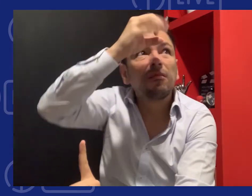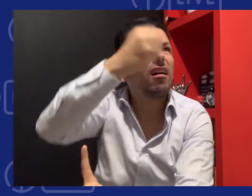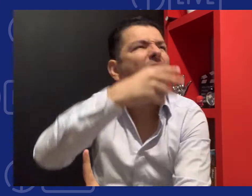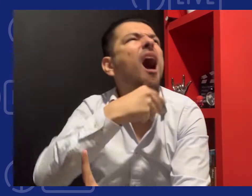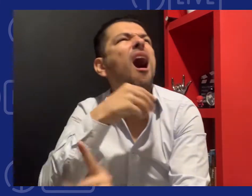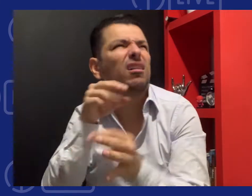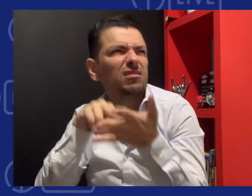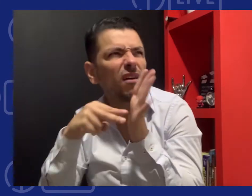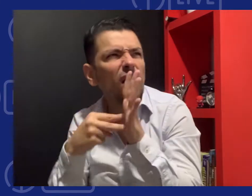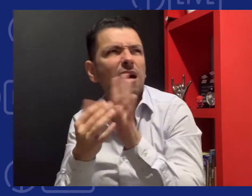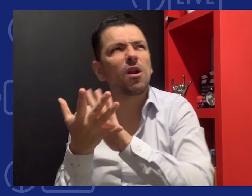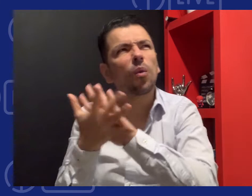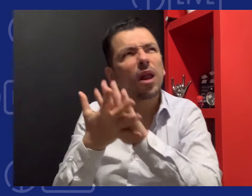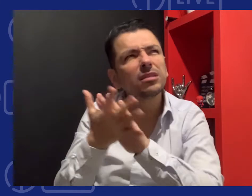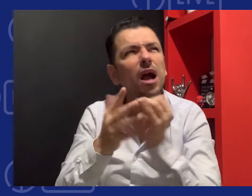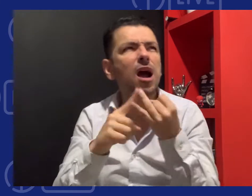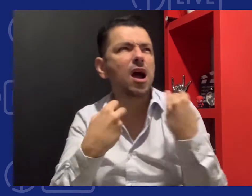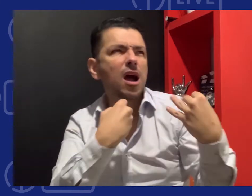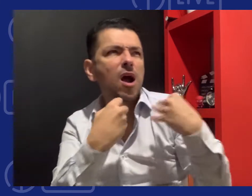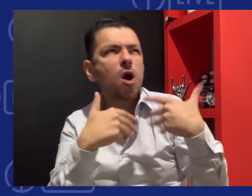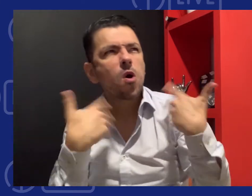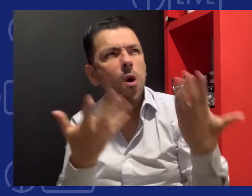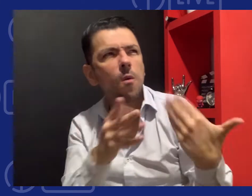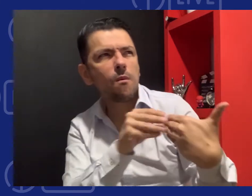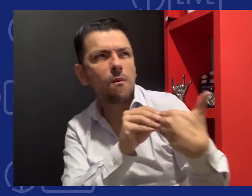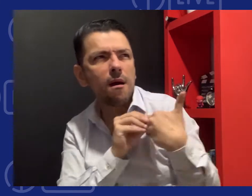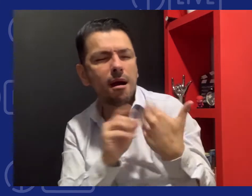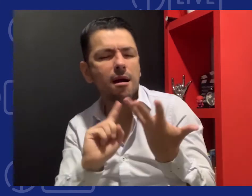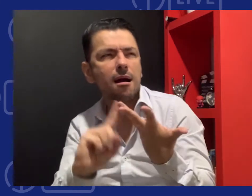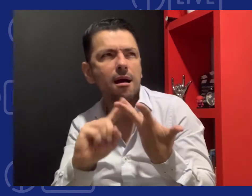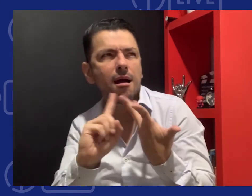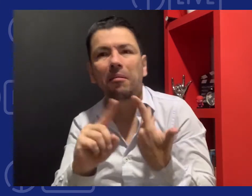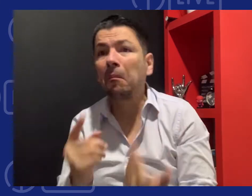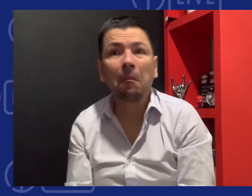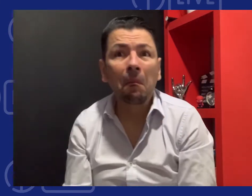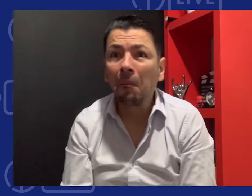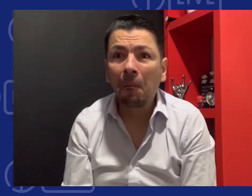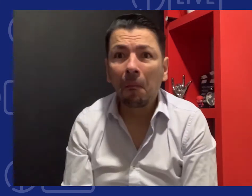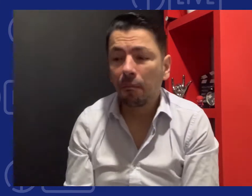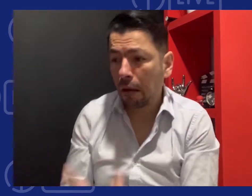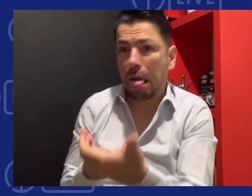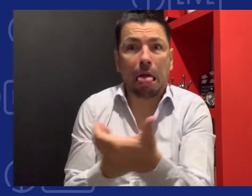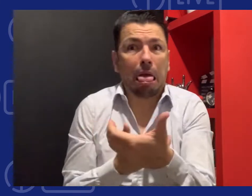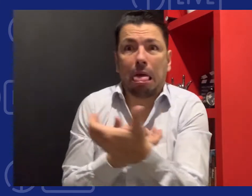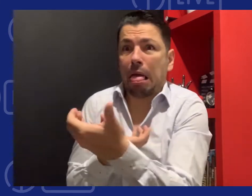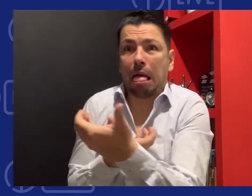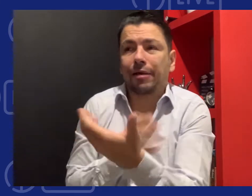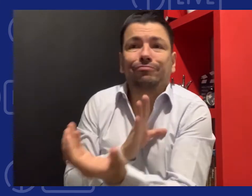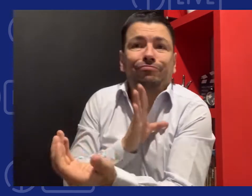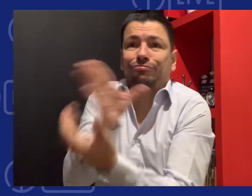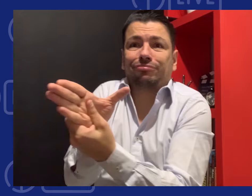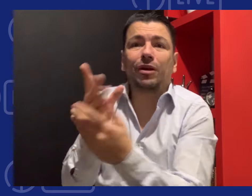sordos no tienen conocimiento ni guía en relación a la lengua de señas y todo lo que rodea a la comunidad sorda.